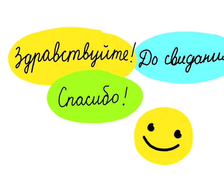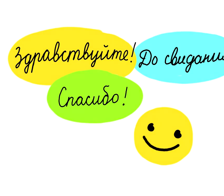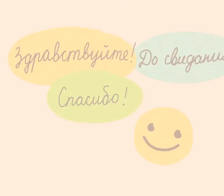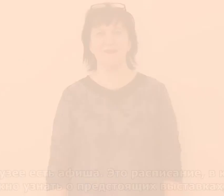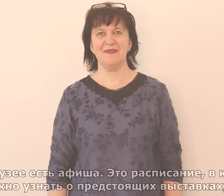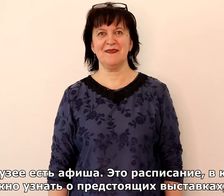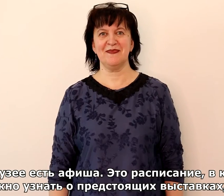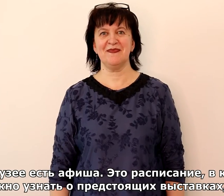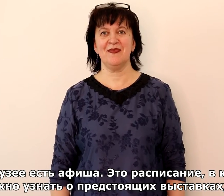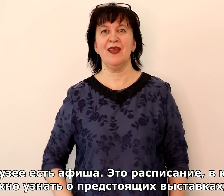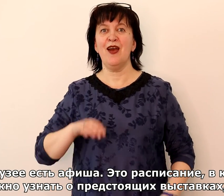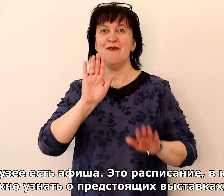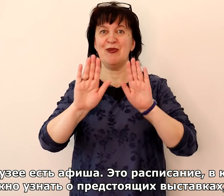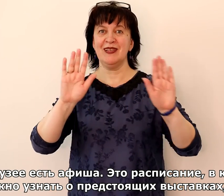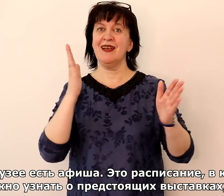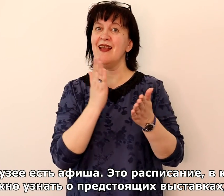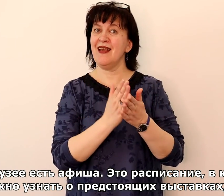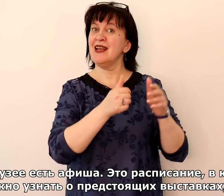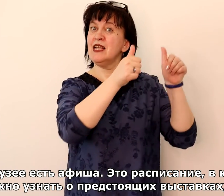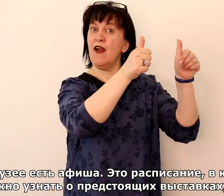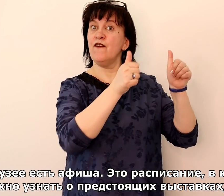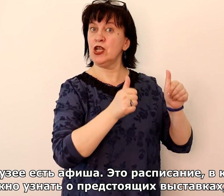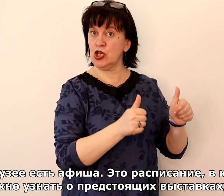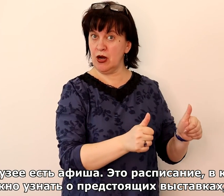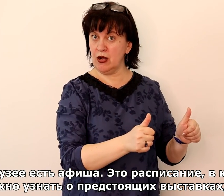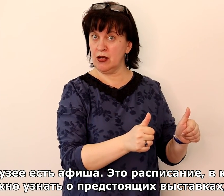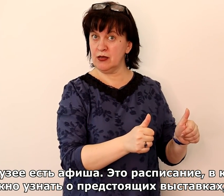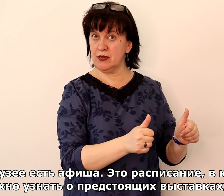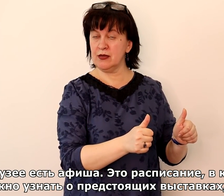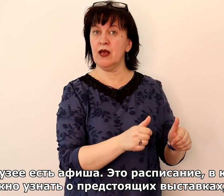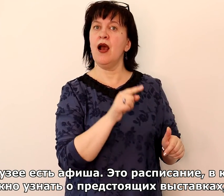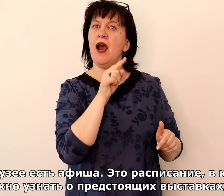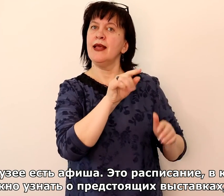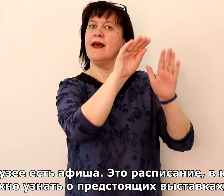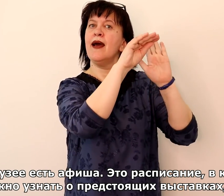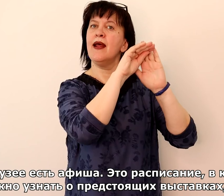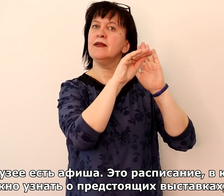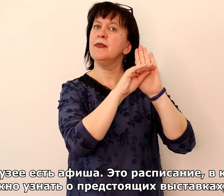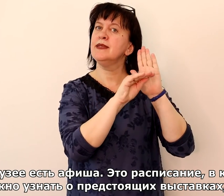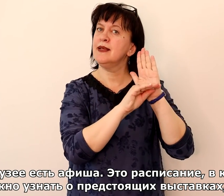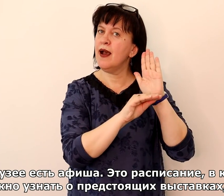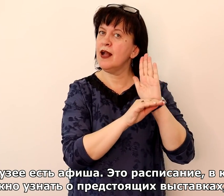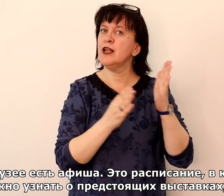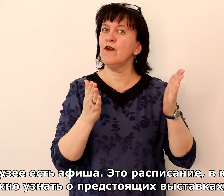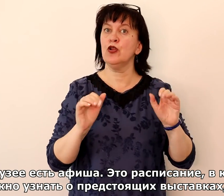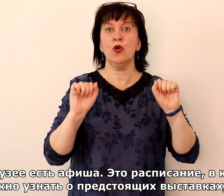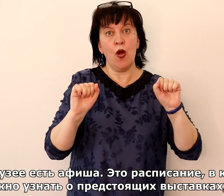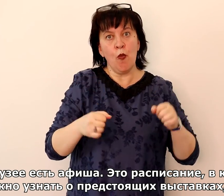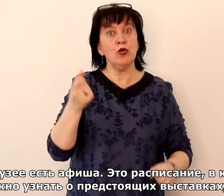В музее есть афиша. Это расписание, в котором можно узнать о предстоящих